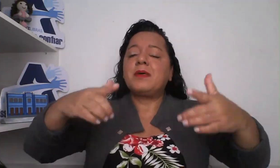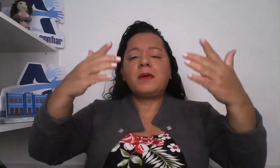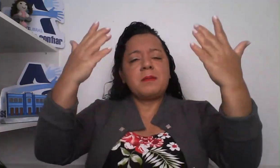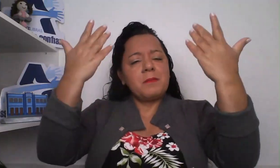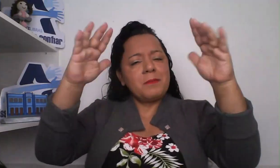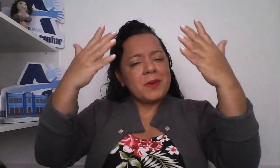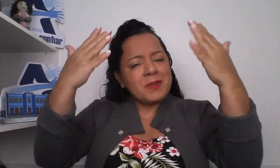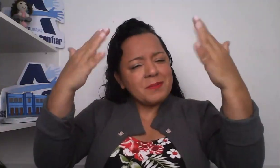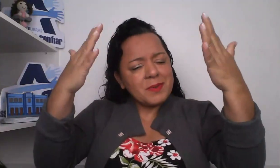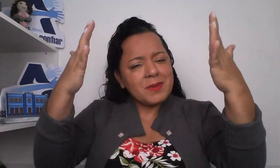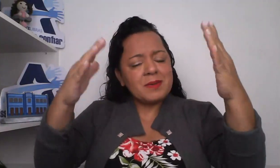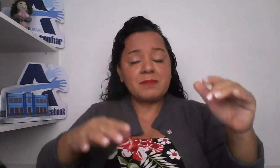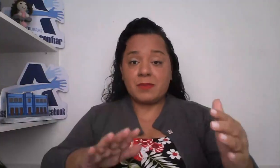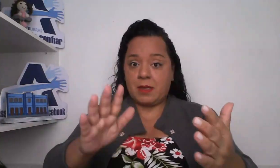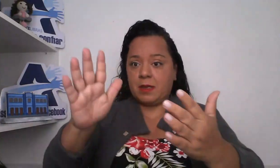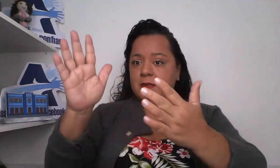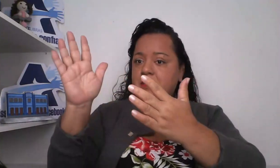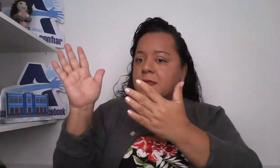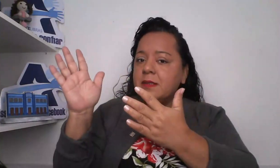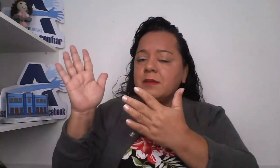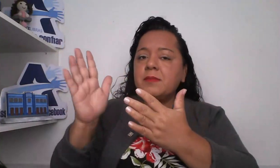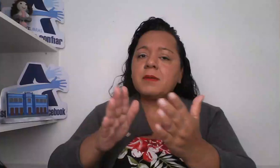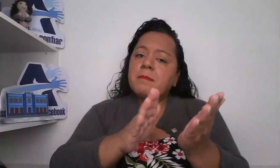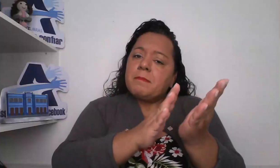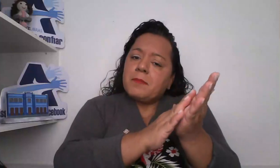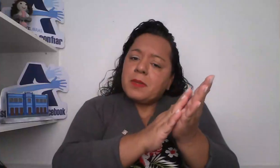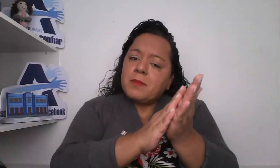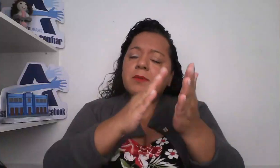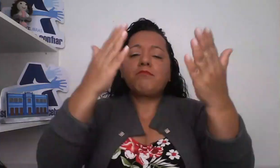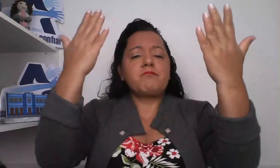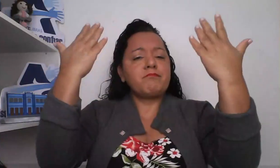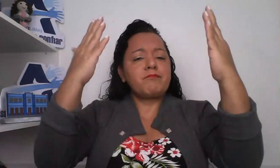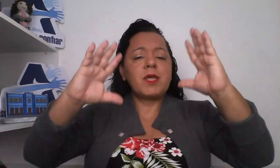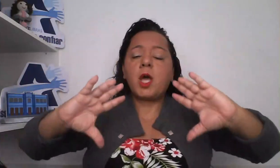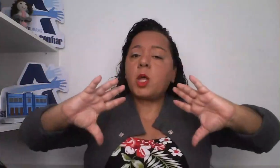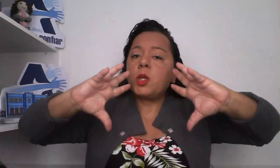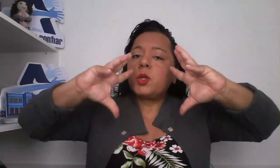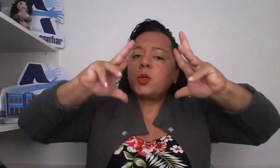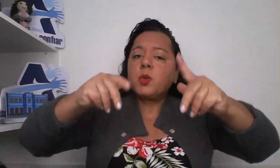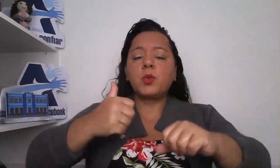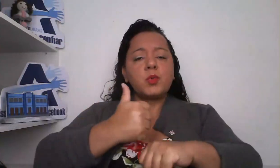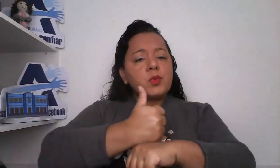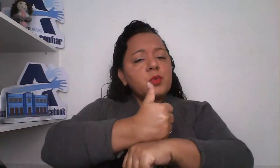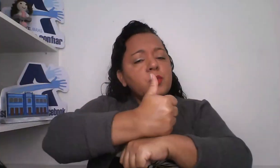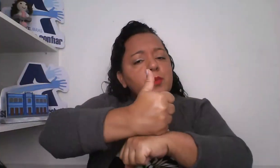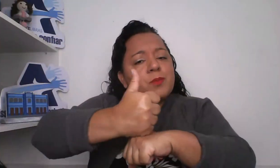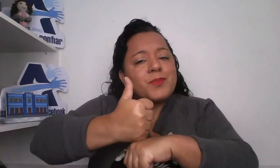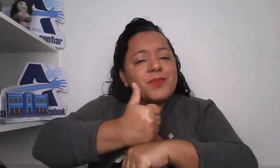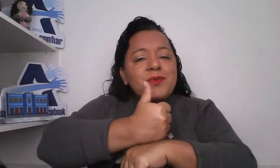A Acelibras parabeniza a todos os profissionais,